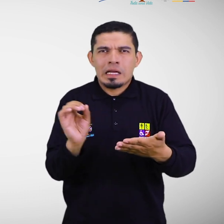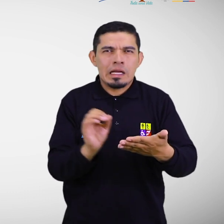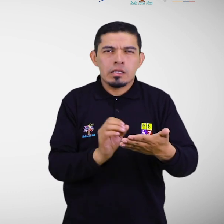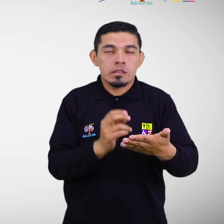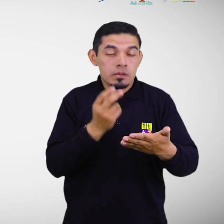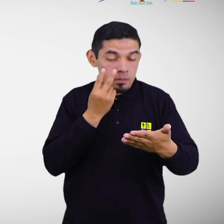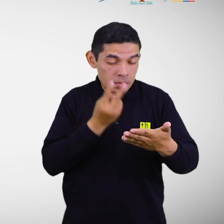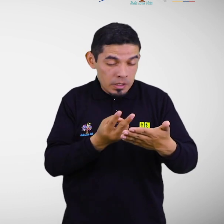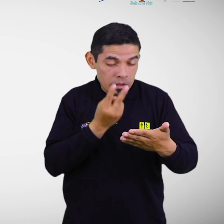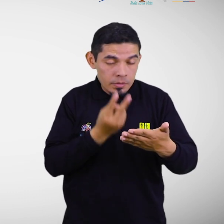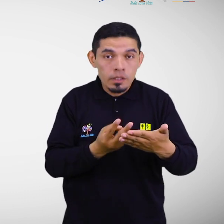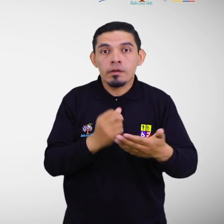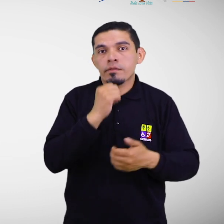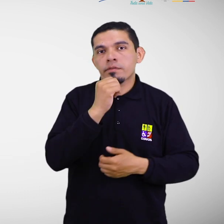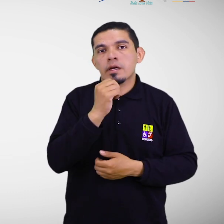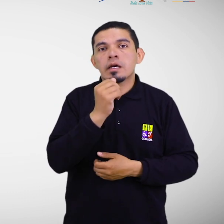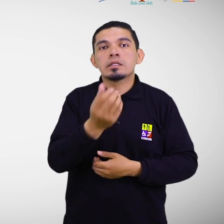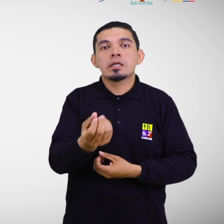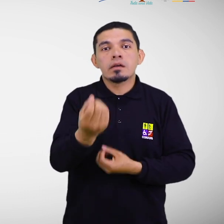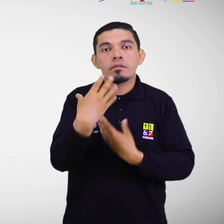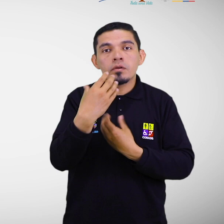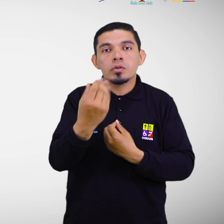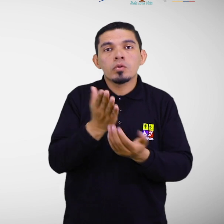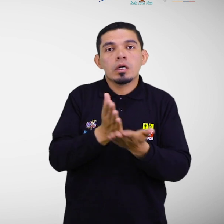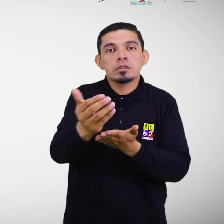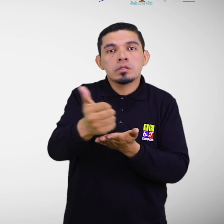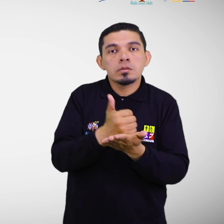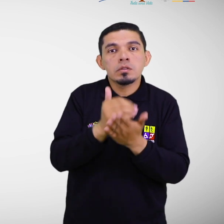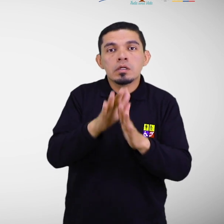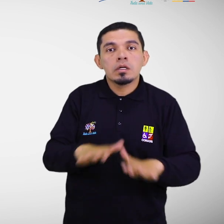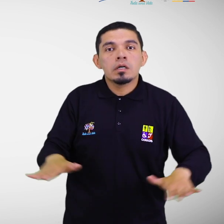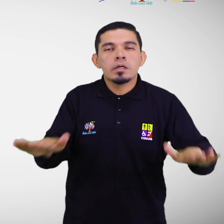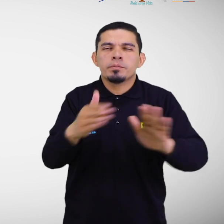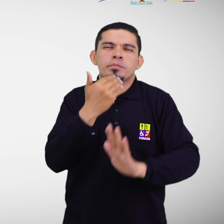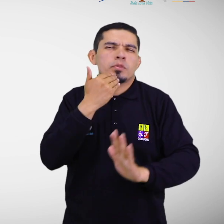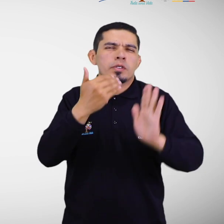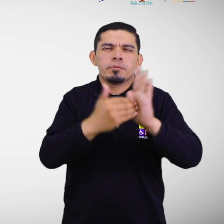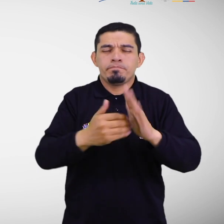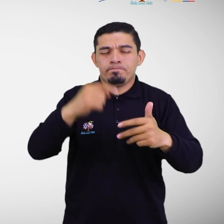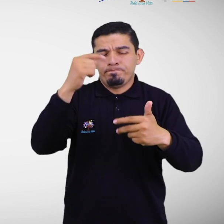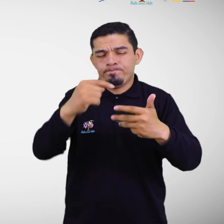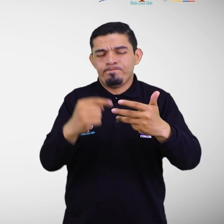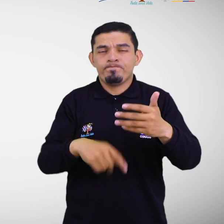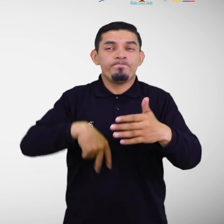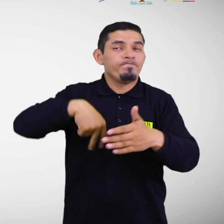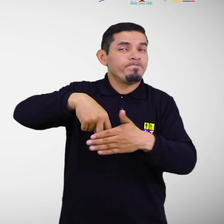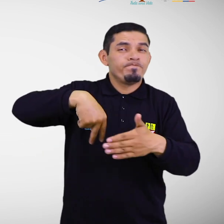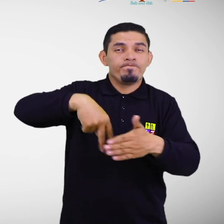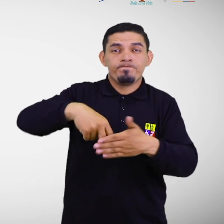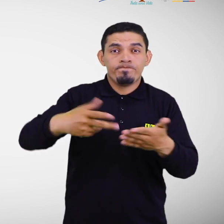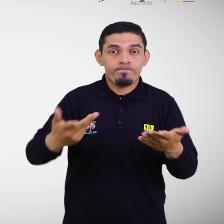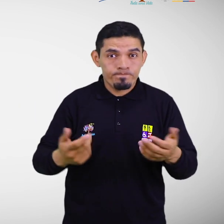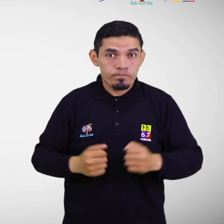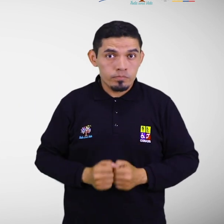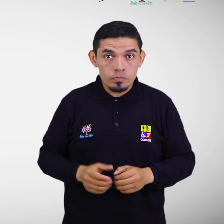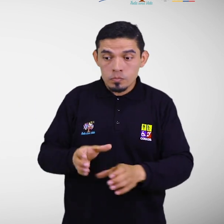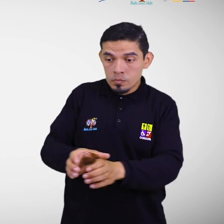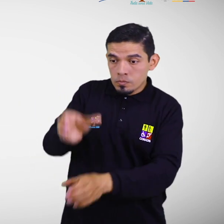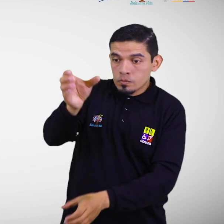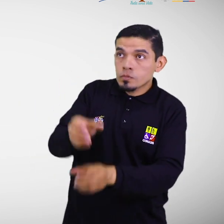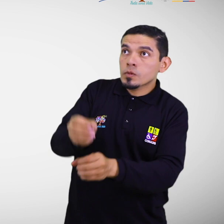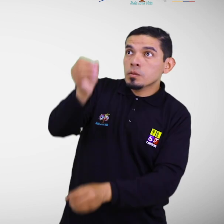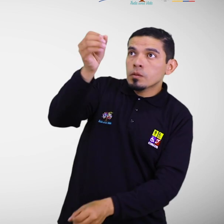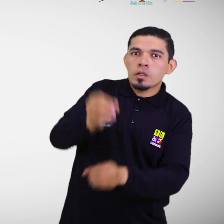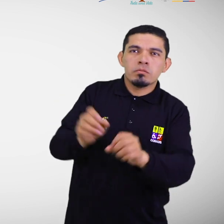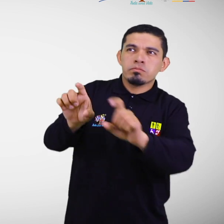debido a falta de accesibilidad al medio físico, en el cual encontramos un sinnúmero de obstáculos, hidrantes, postes,